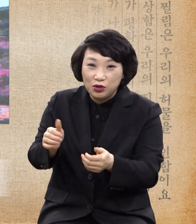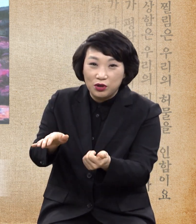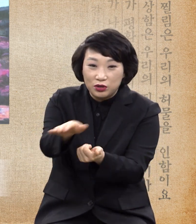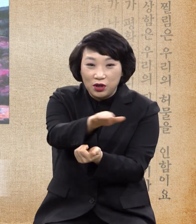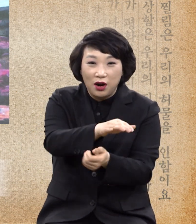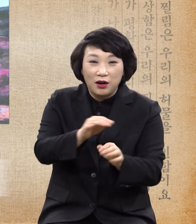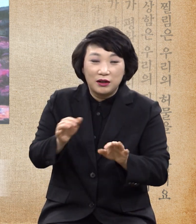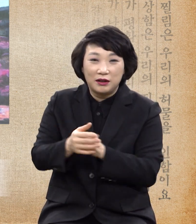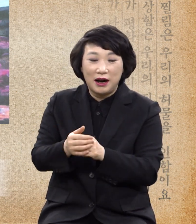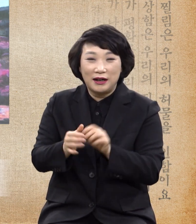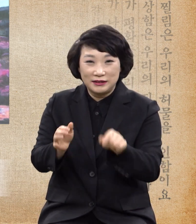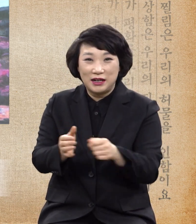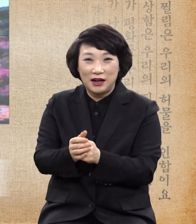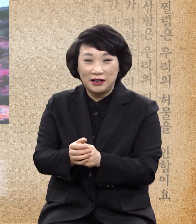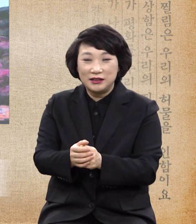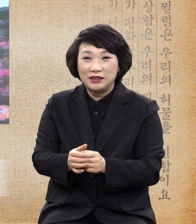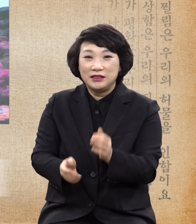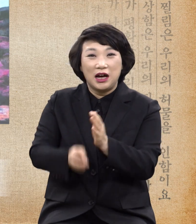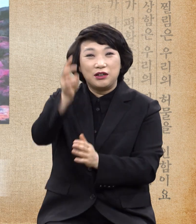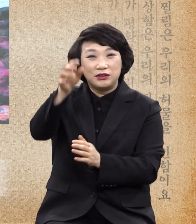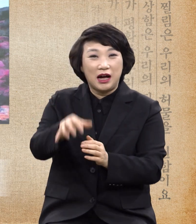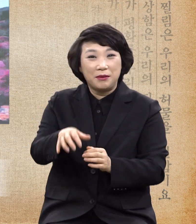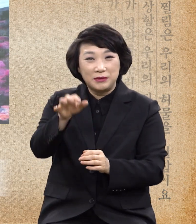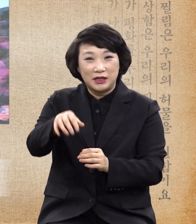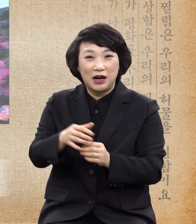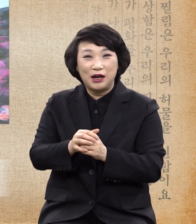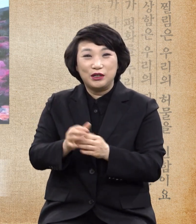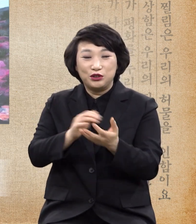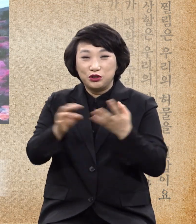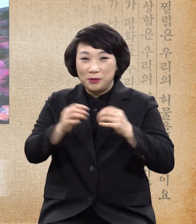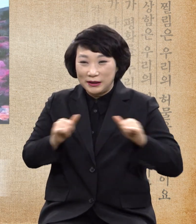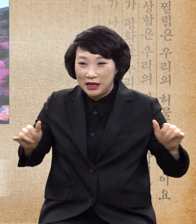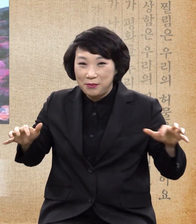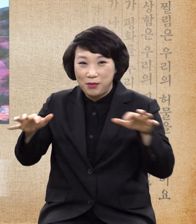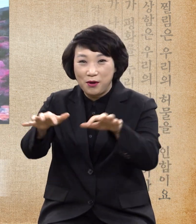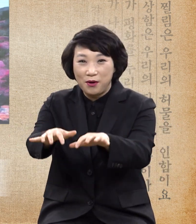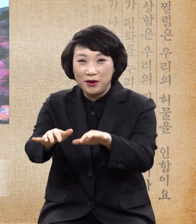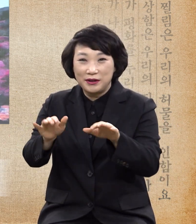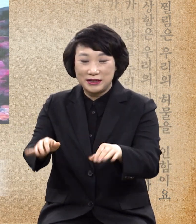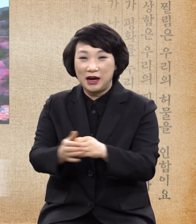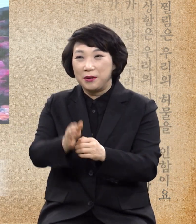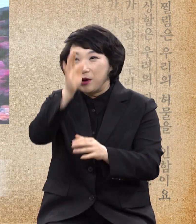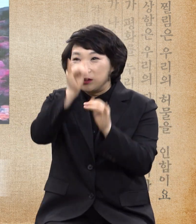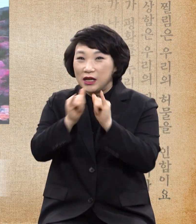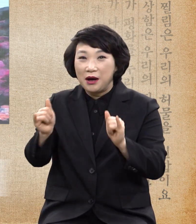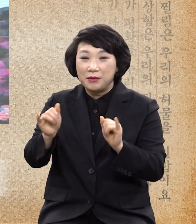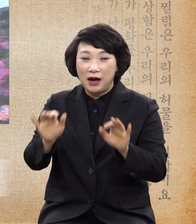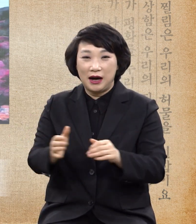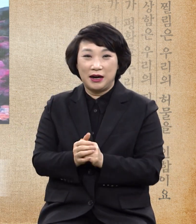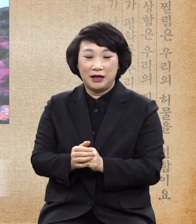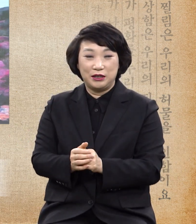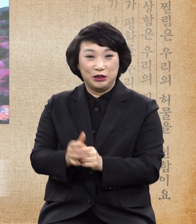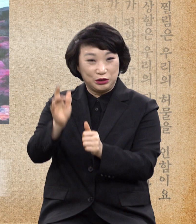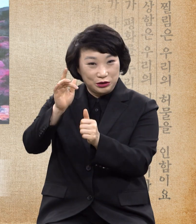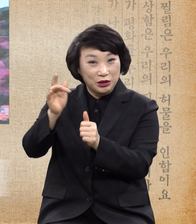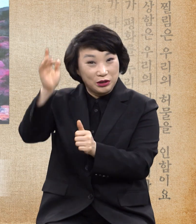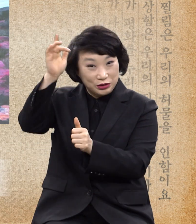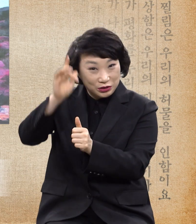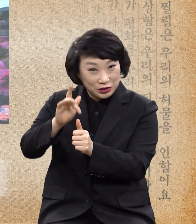하고 예루살렘의 허다한 사람들도 모여 병든 사람과 괴로움을